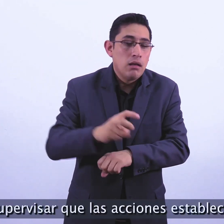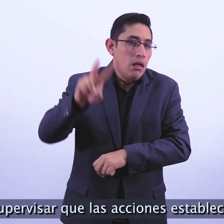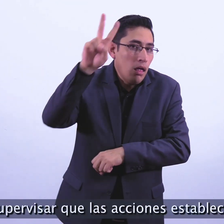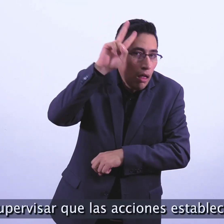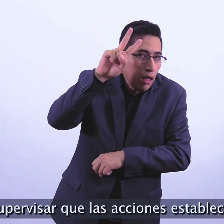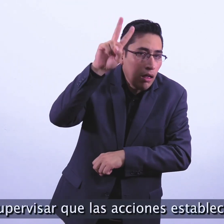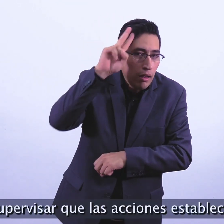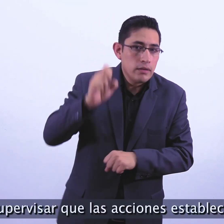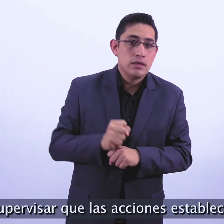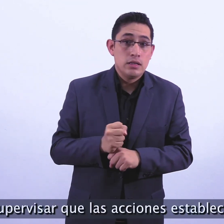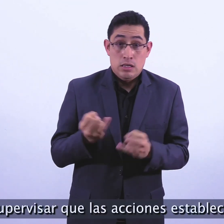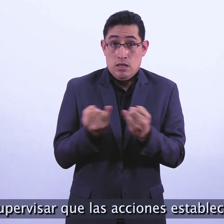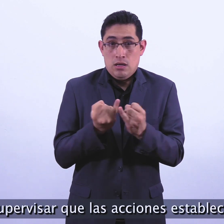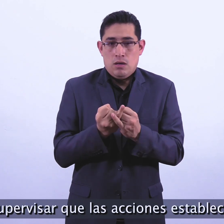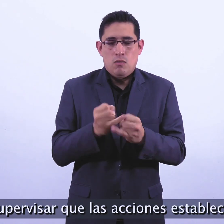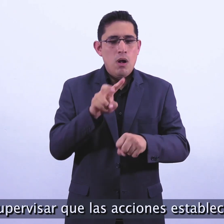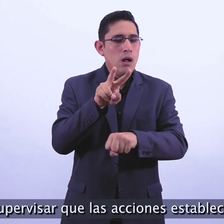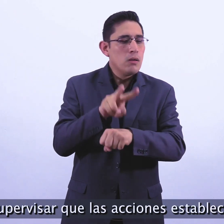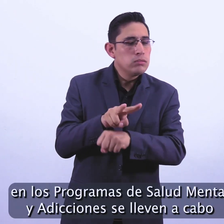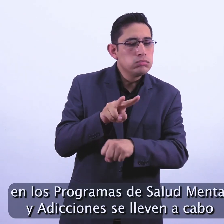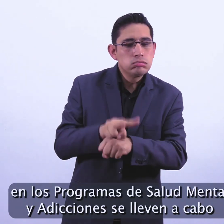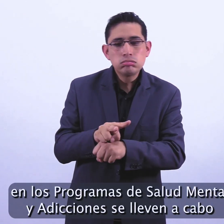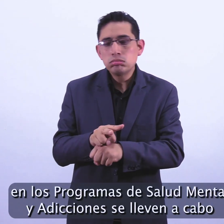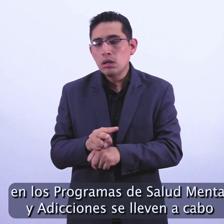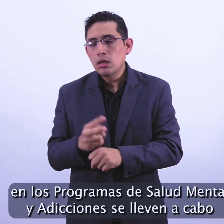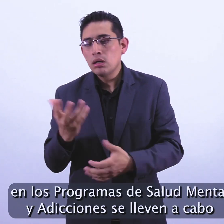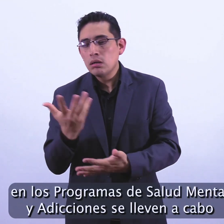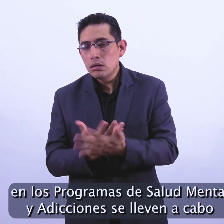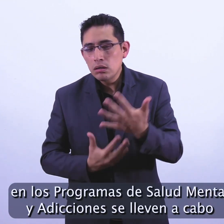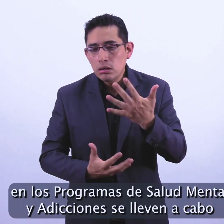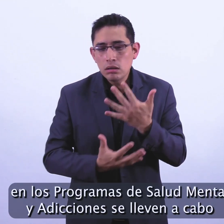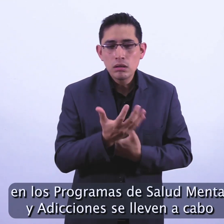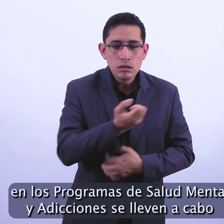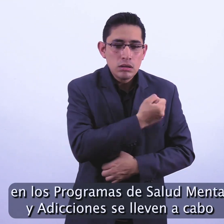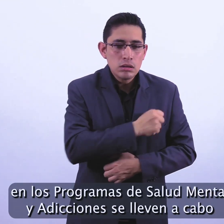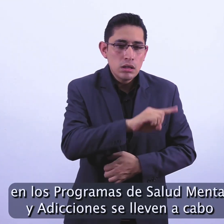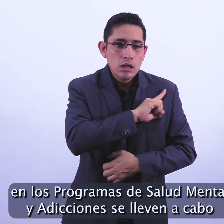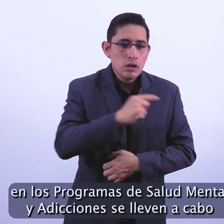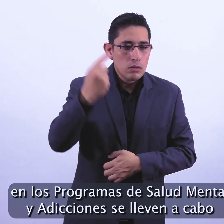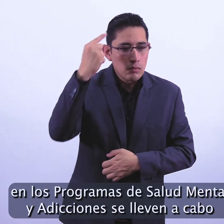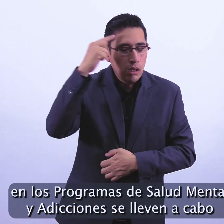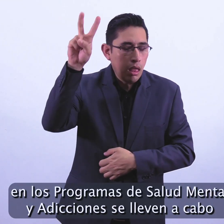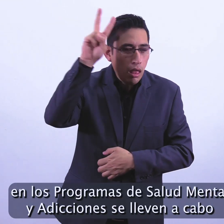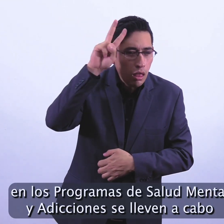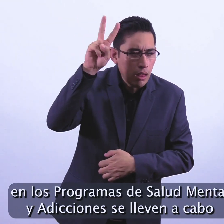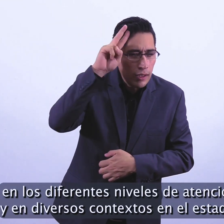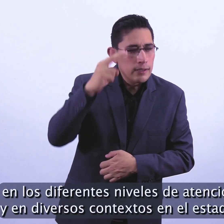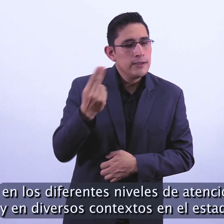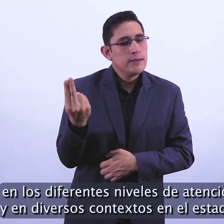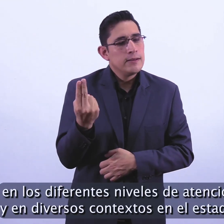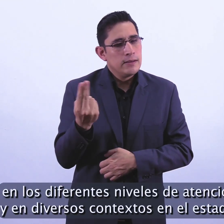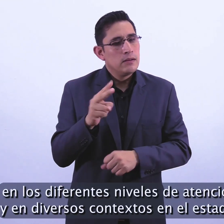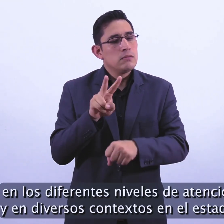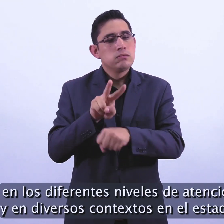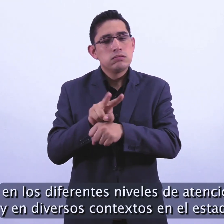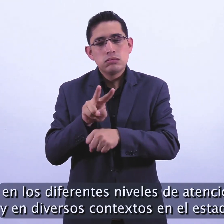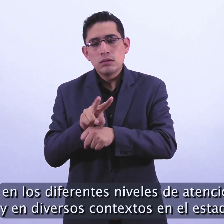Supervisar que las acciones establecidas en los programas de salud mental y adicciones se lleven a cabo en los diferentes niveles de